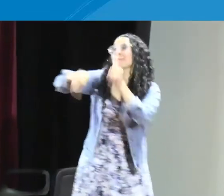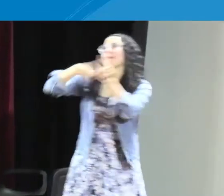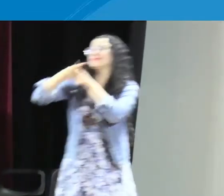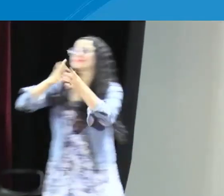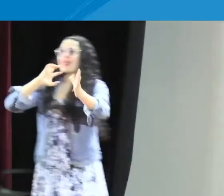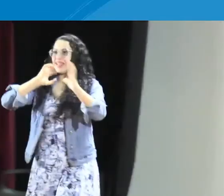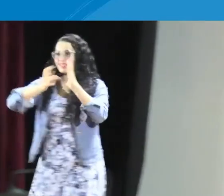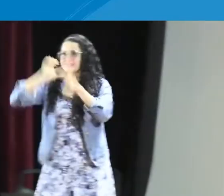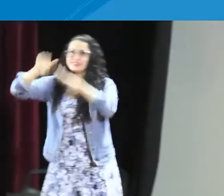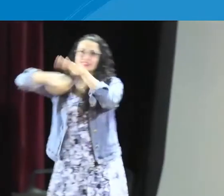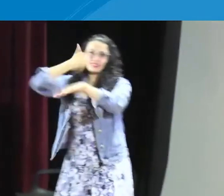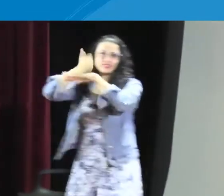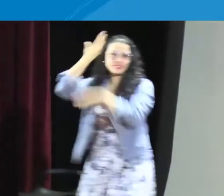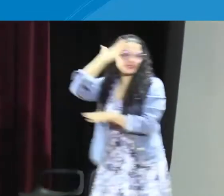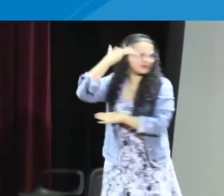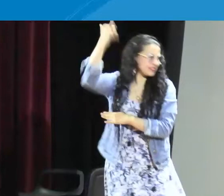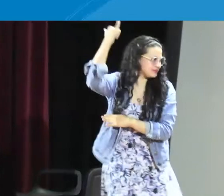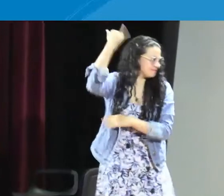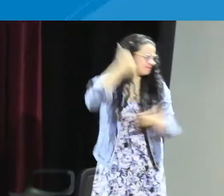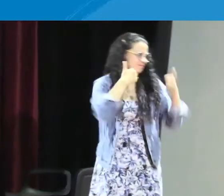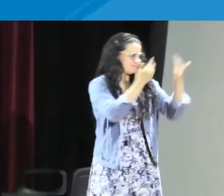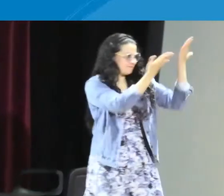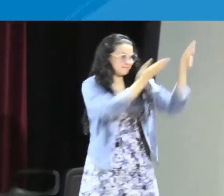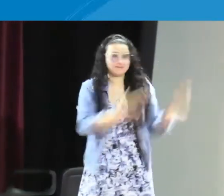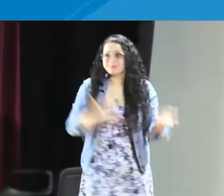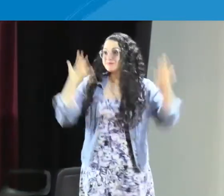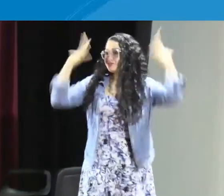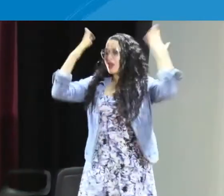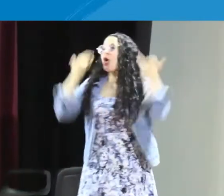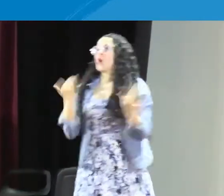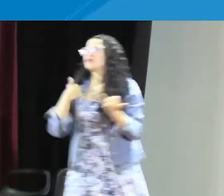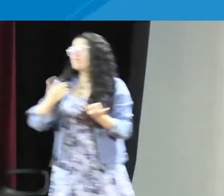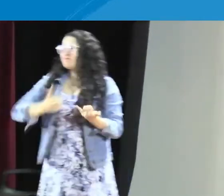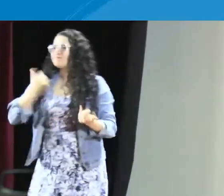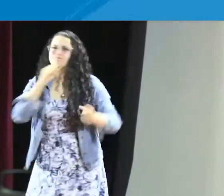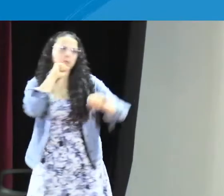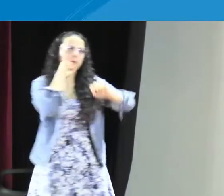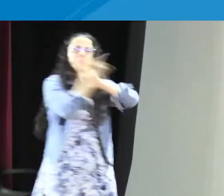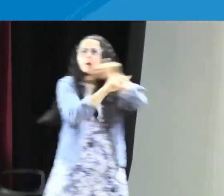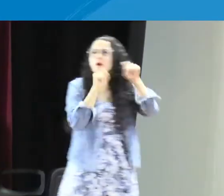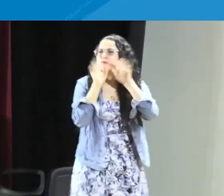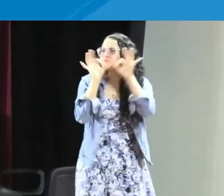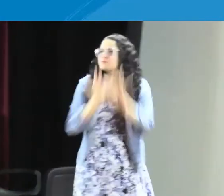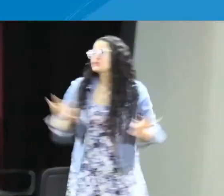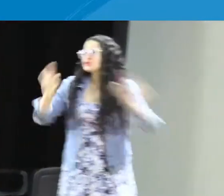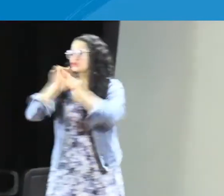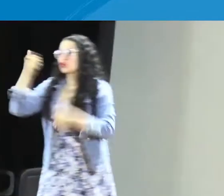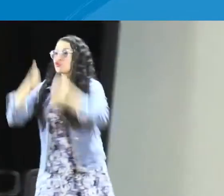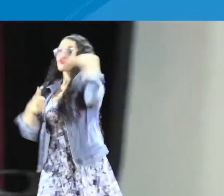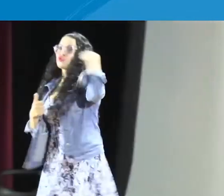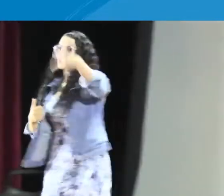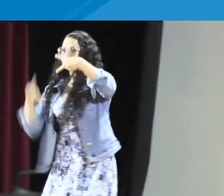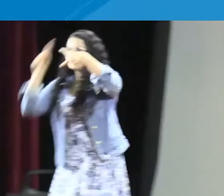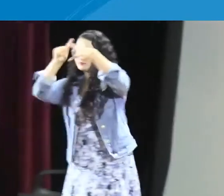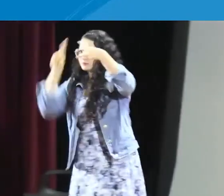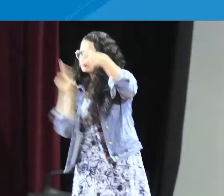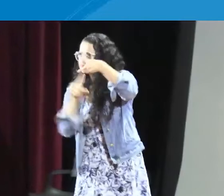conoce del contexto de la primera infancia, trabaja en uno de los colectivos de personas sordas,